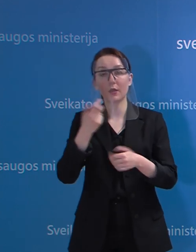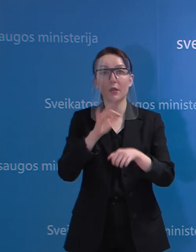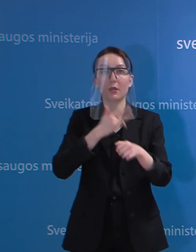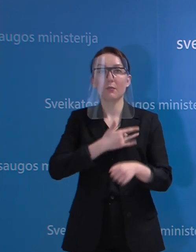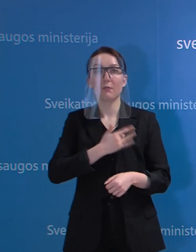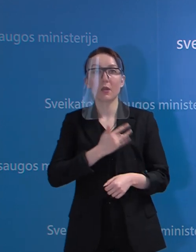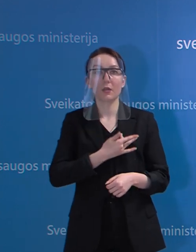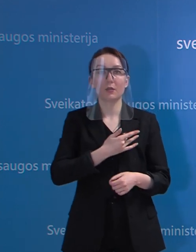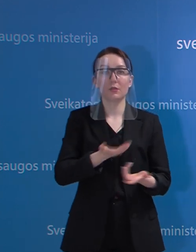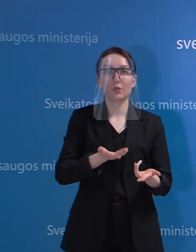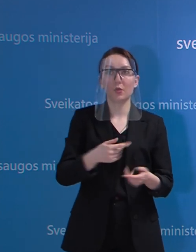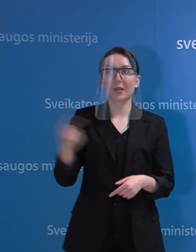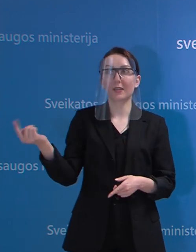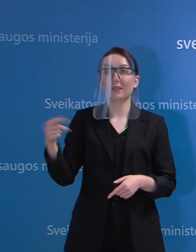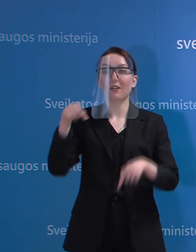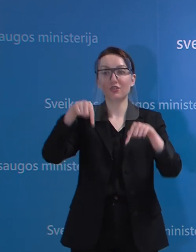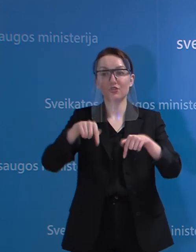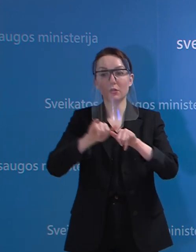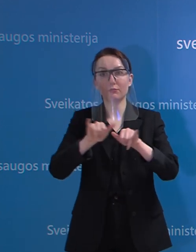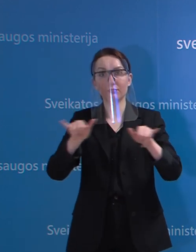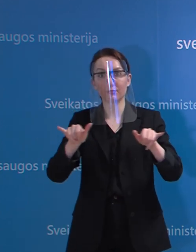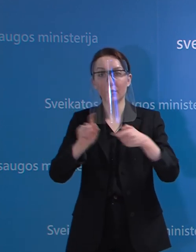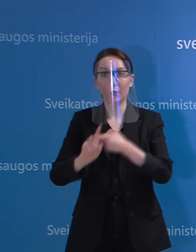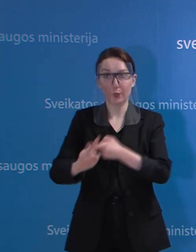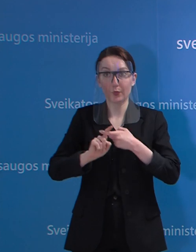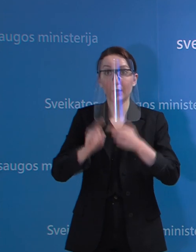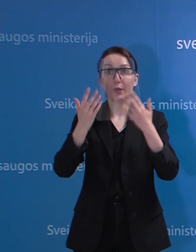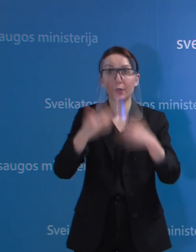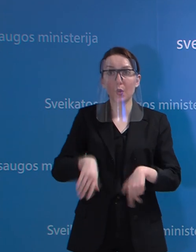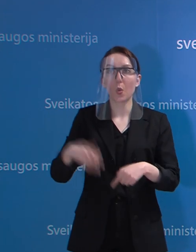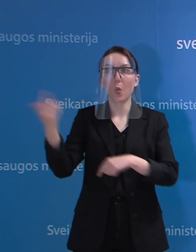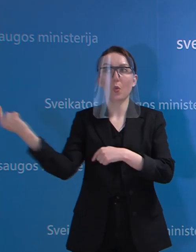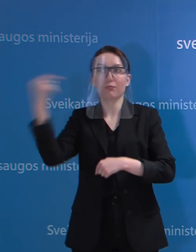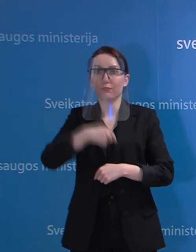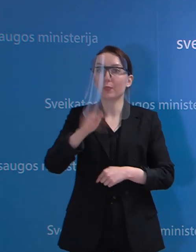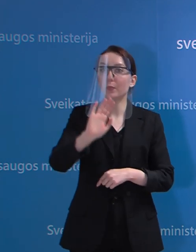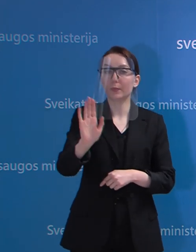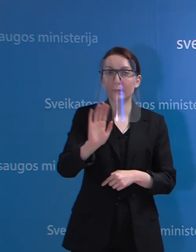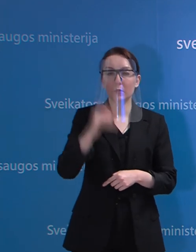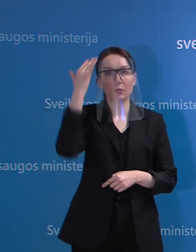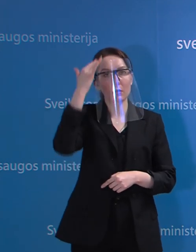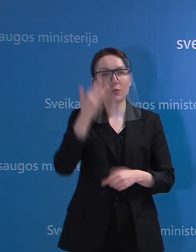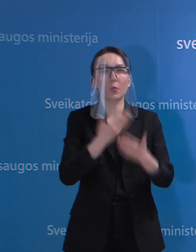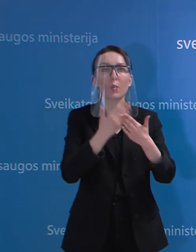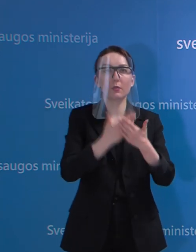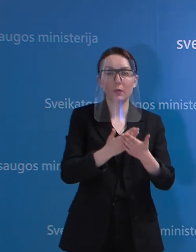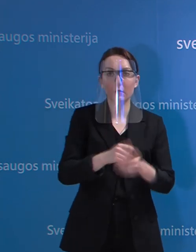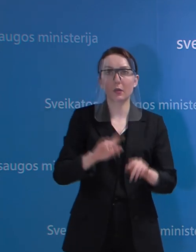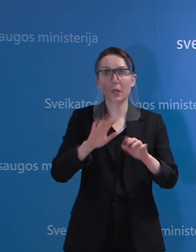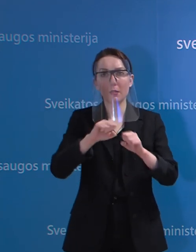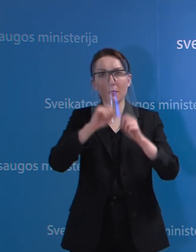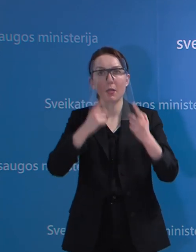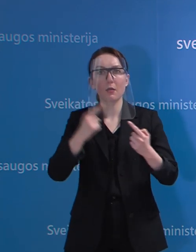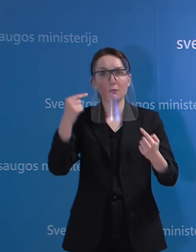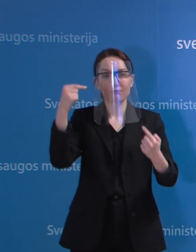vietiniai, o nei veštiniai atvejai. Ar aiškinotės, kodėl ir kaip tai nutinka? Galbūt galvojate apie papildomas priemonės